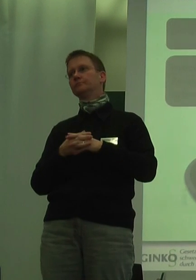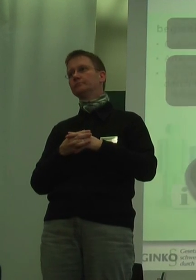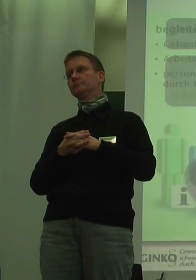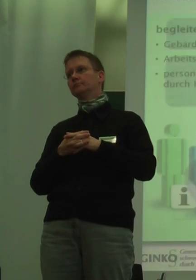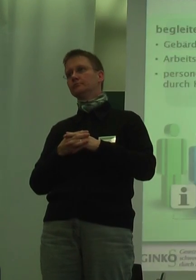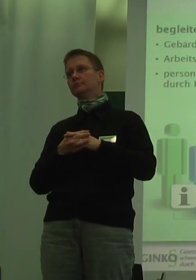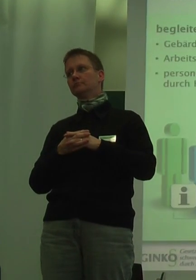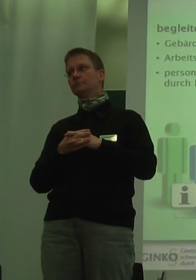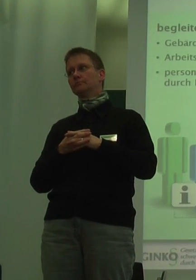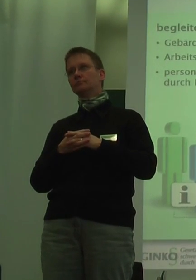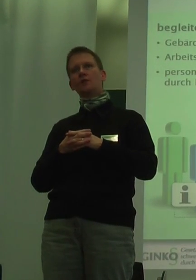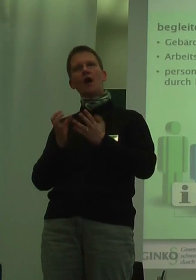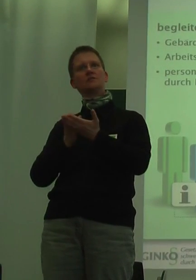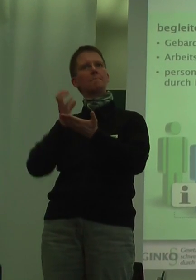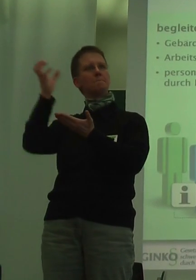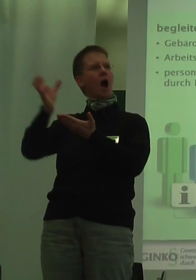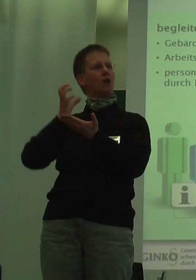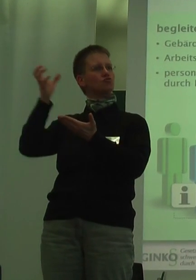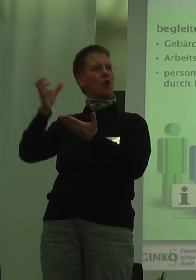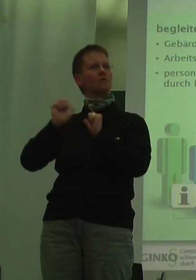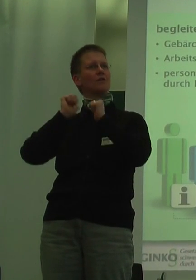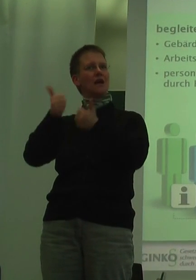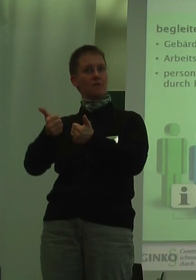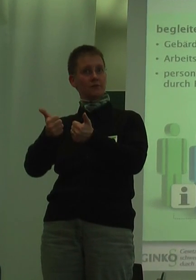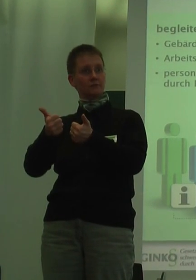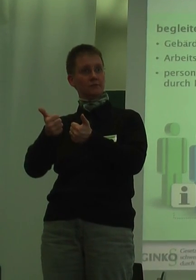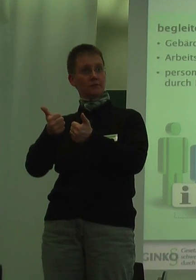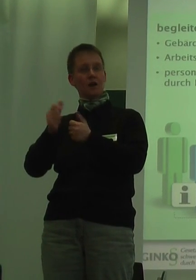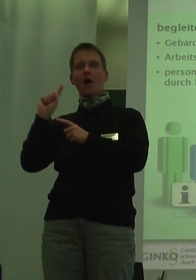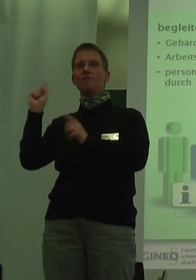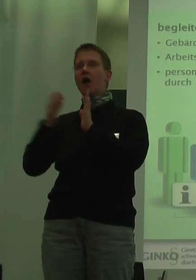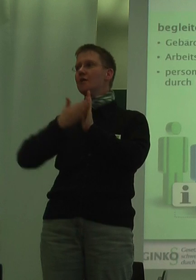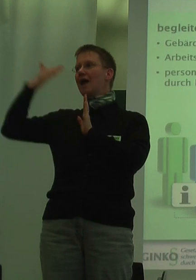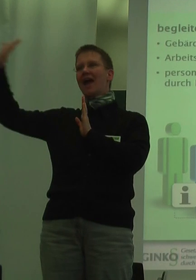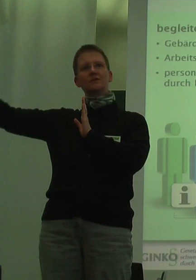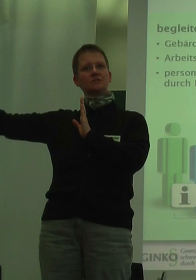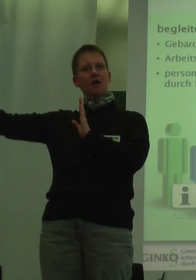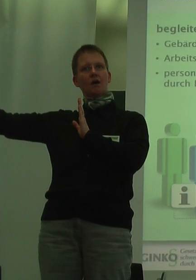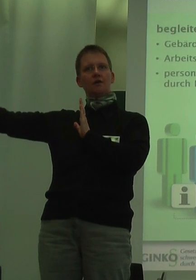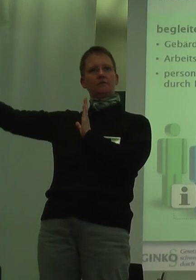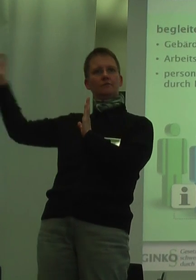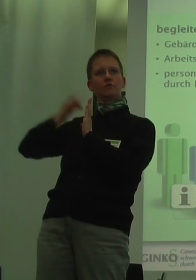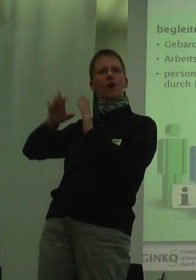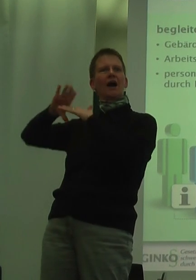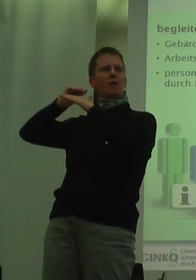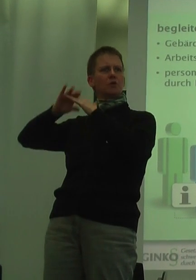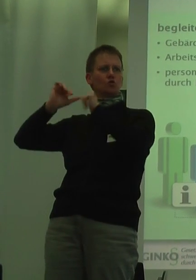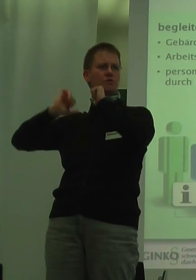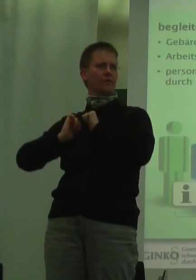Bei der Bereitstellung von Hilfen sind es vor allem externe Akteure, wie die Rehabilitationsträger und der